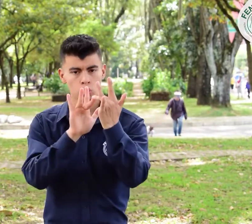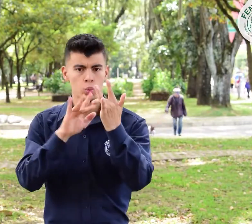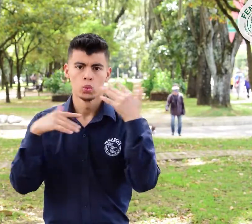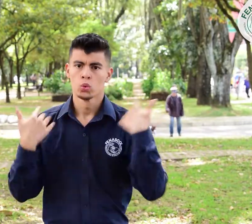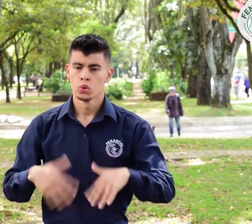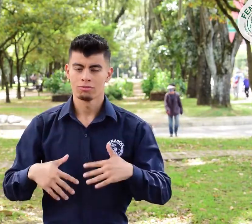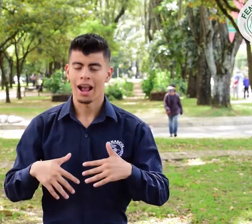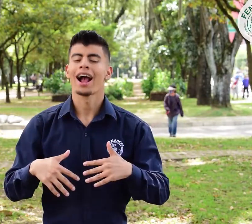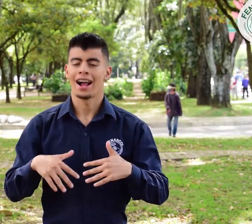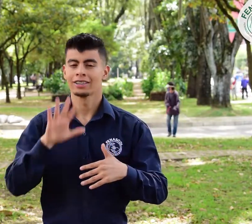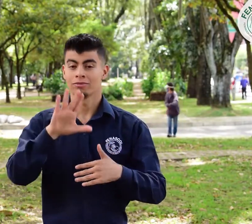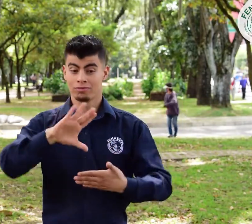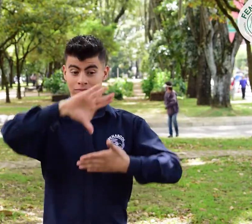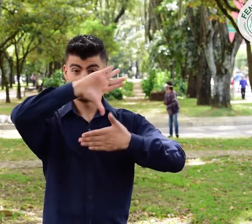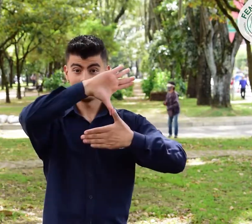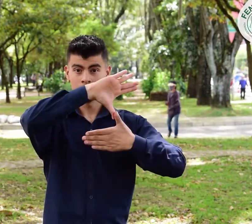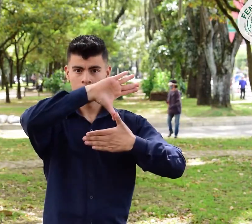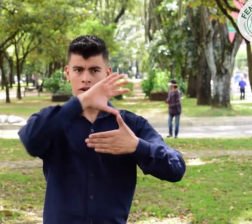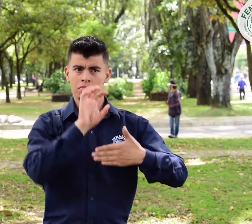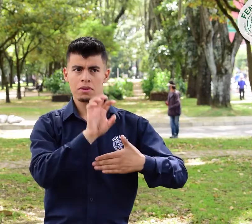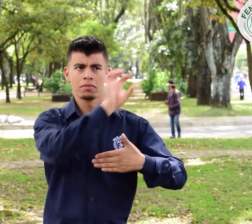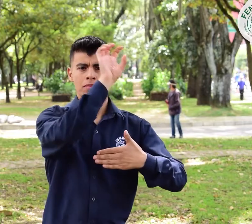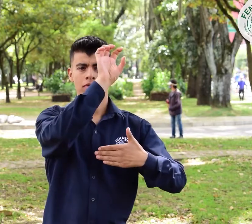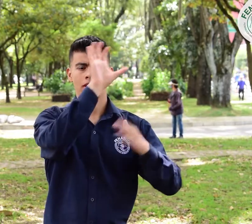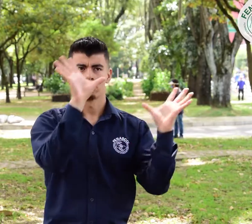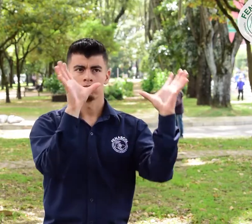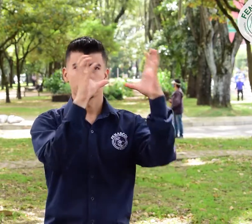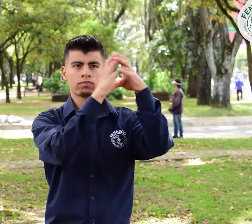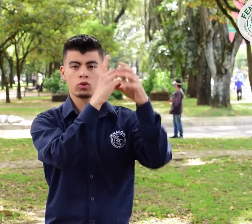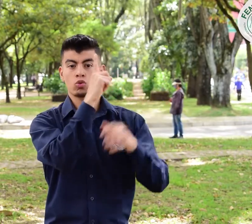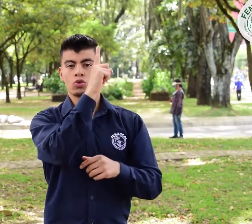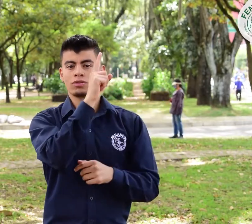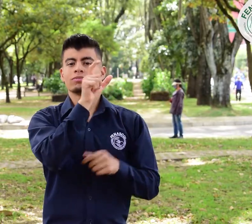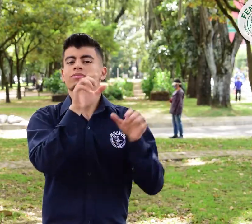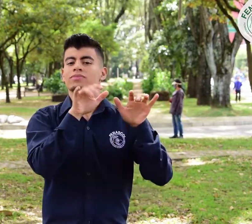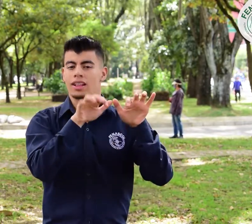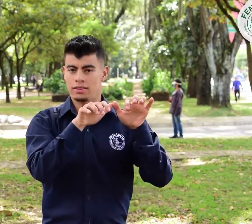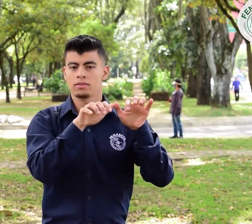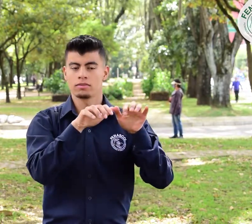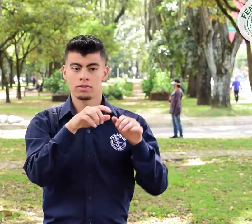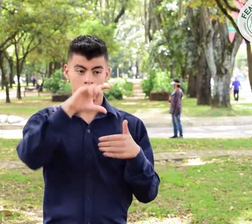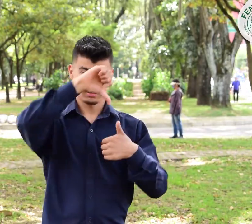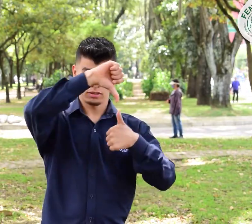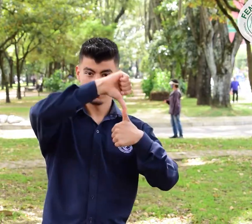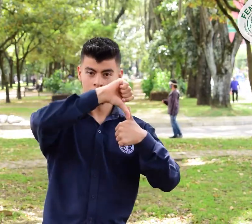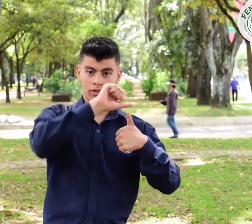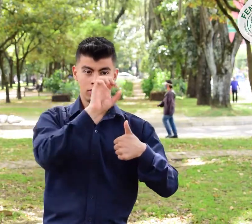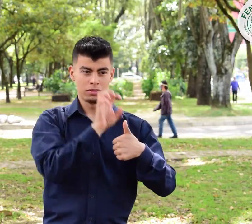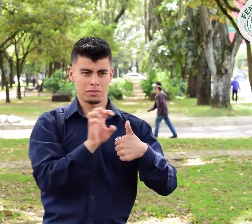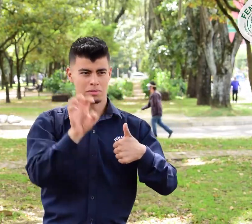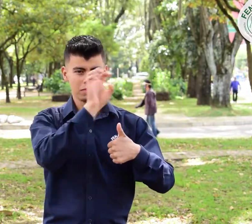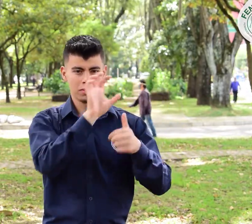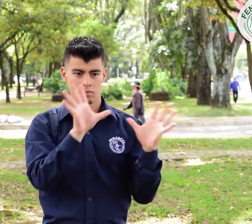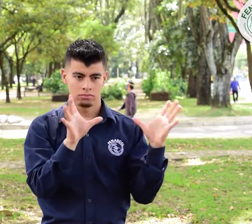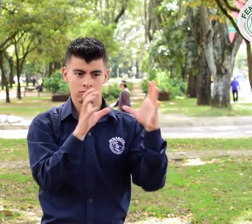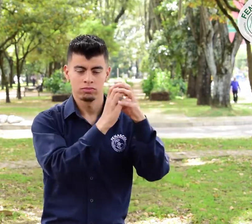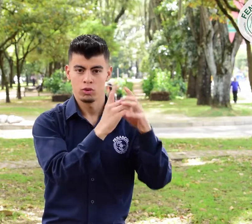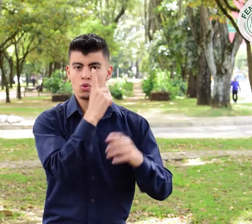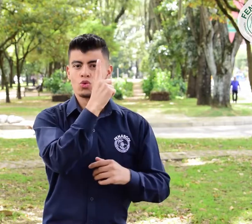a través de sus secretarías regionales como la secretaría de norteamérica la de méxico centroamérica y el caribe la de